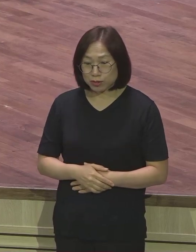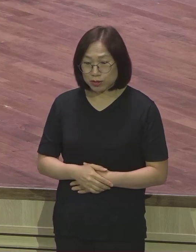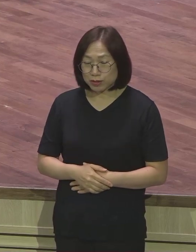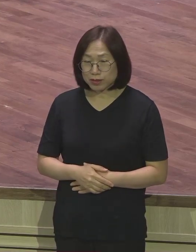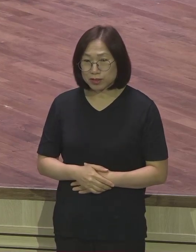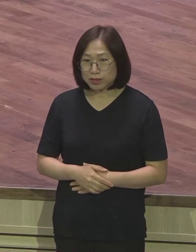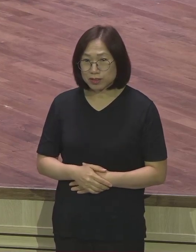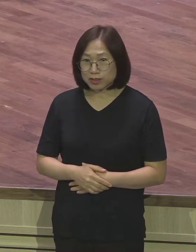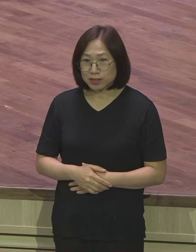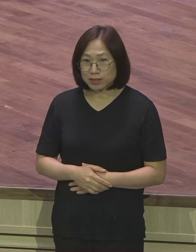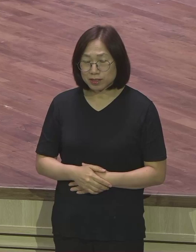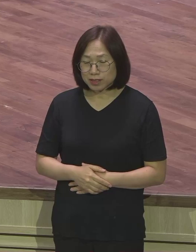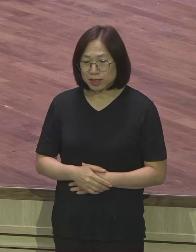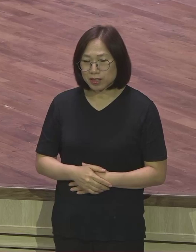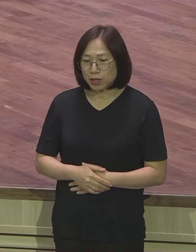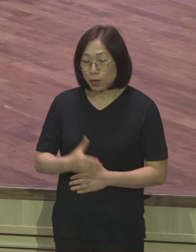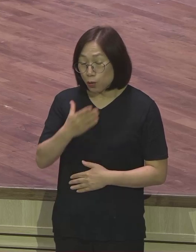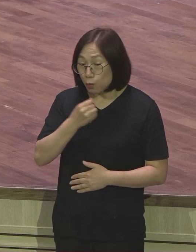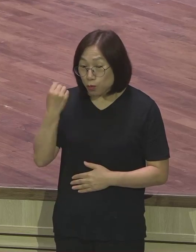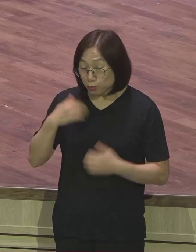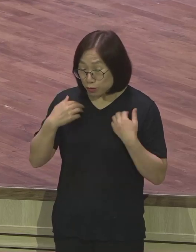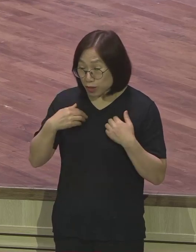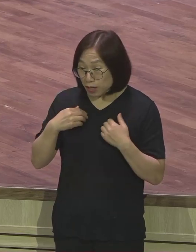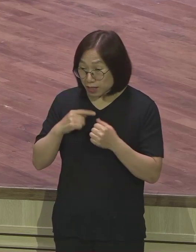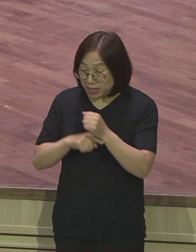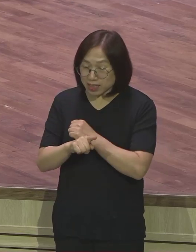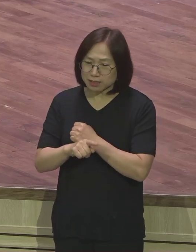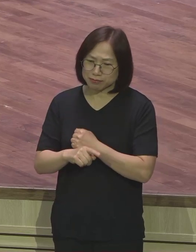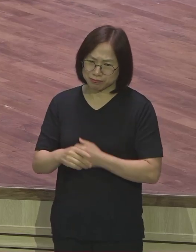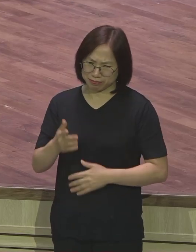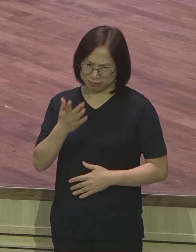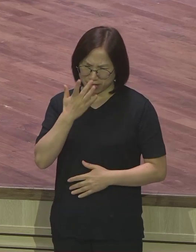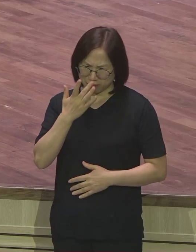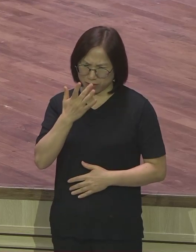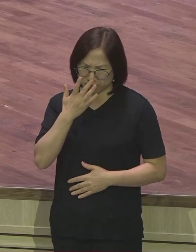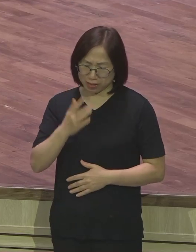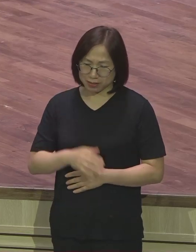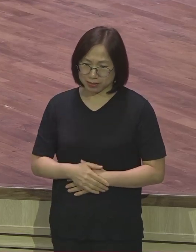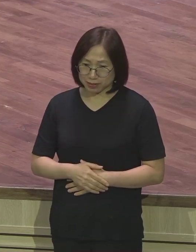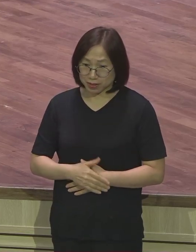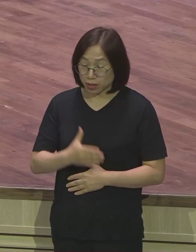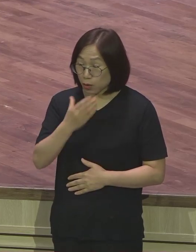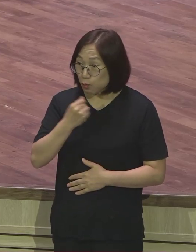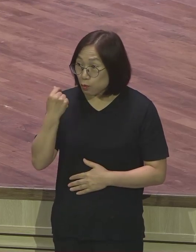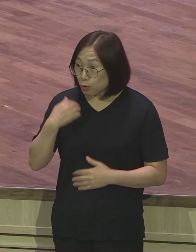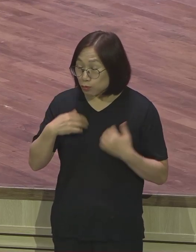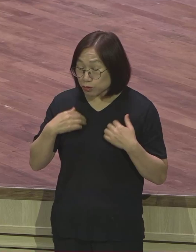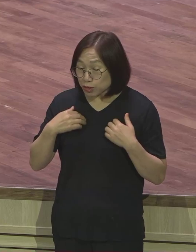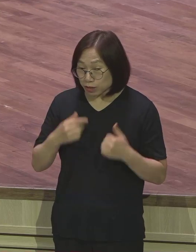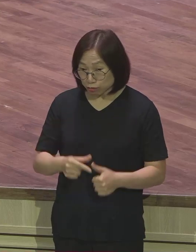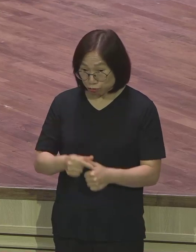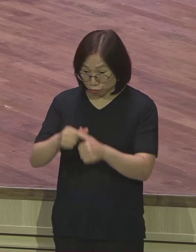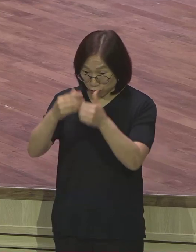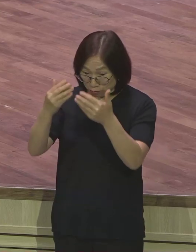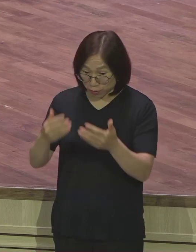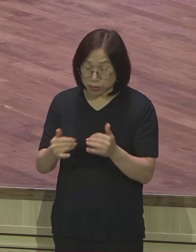굉장히 막연합니다 복음 누리는 기도는 구원받은 자에게 주시는 일곱 가지 축복